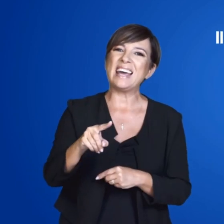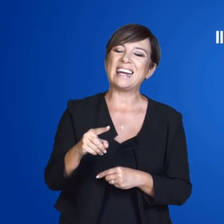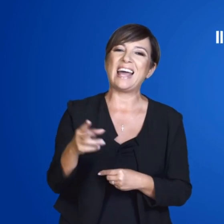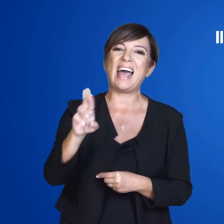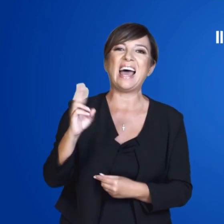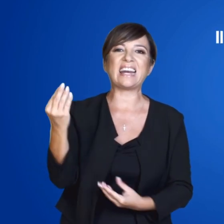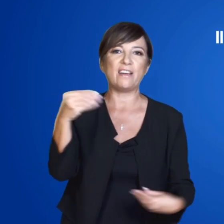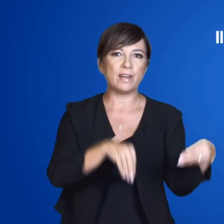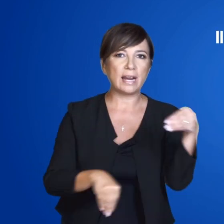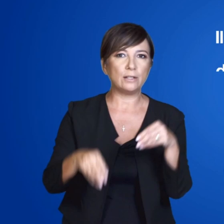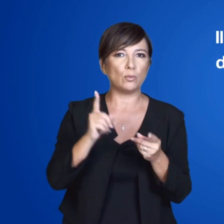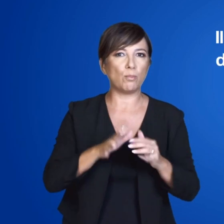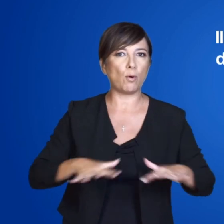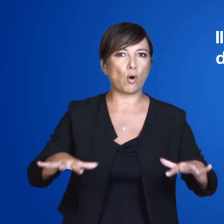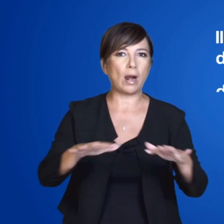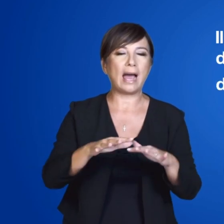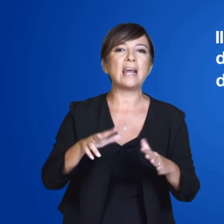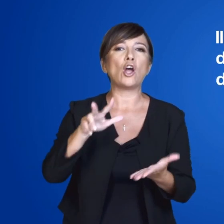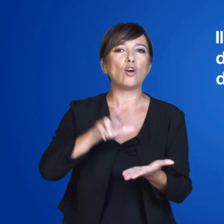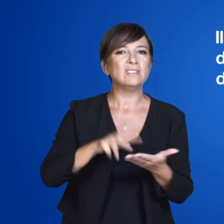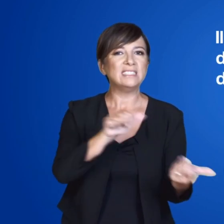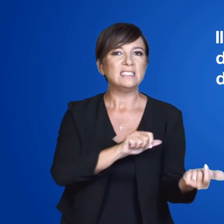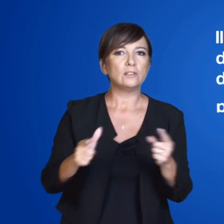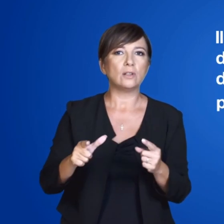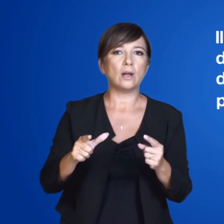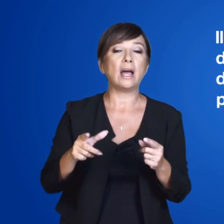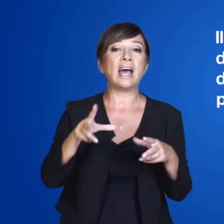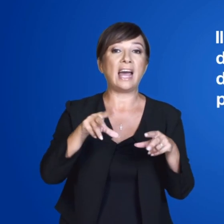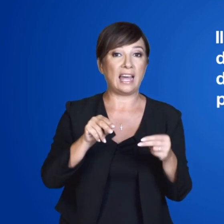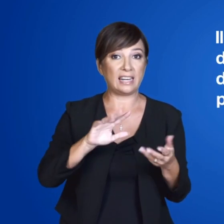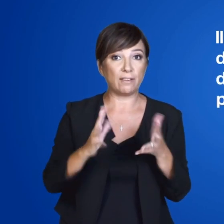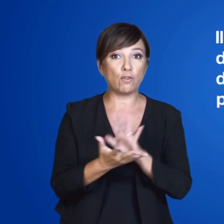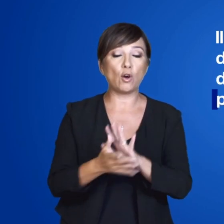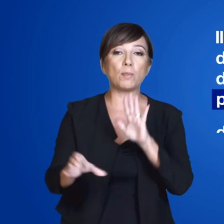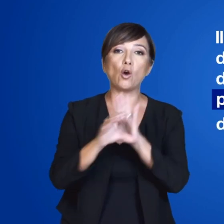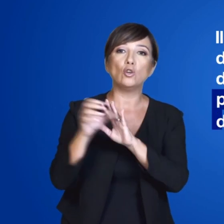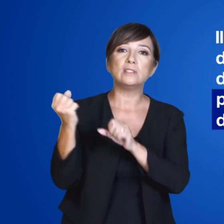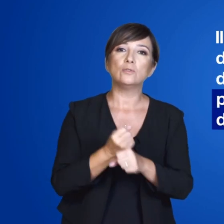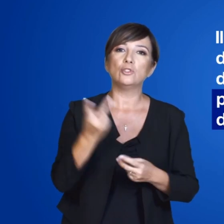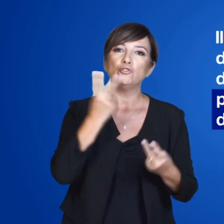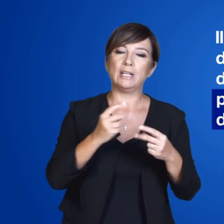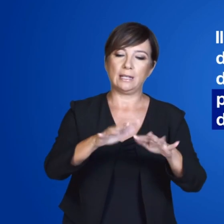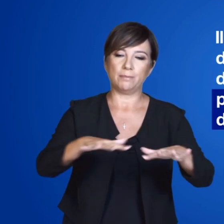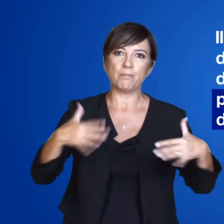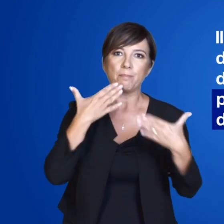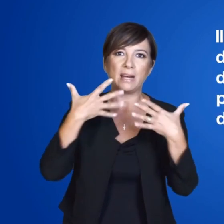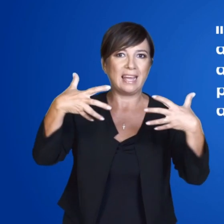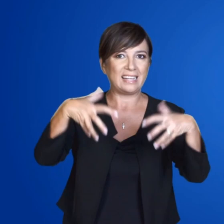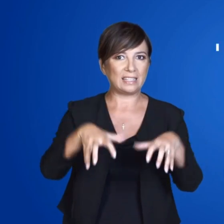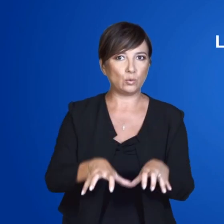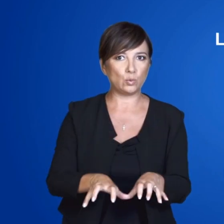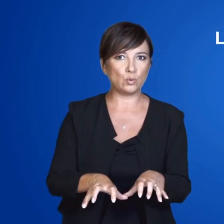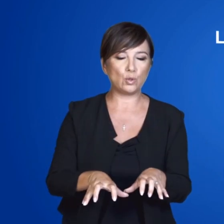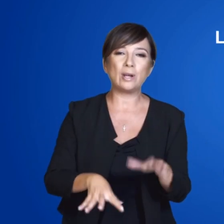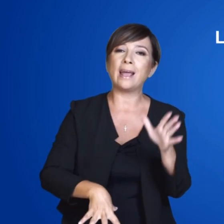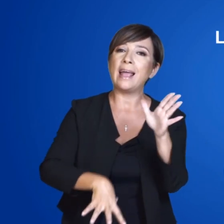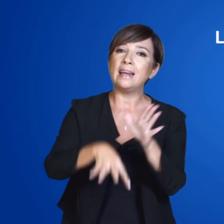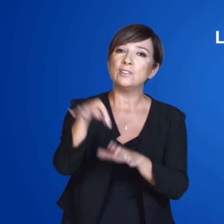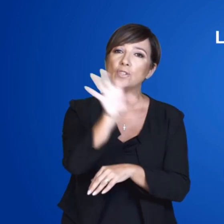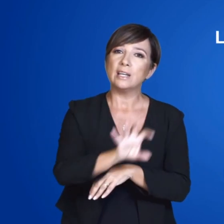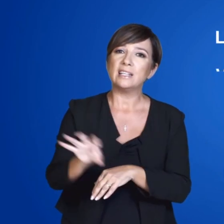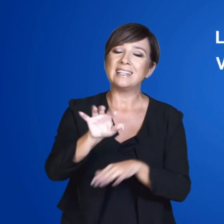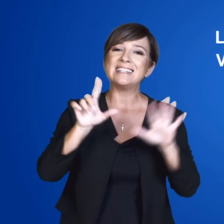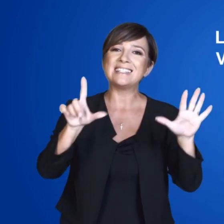referendum popolare confermativo della legge di riforma della Costituzione per la riduzione del numero dei parlamentari. Le elezioni